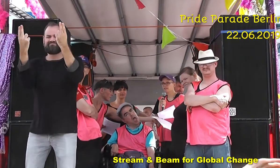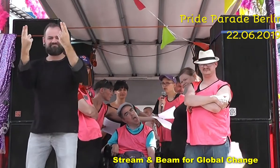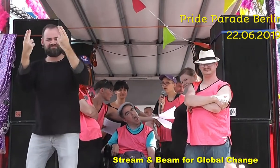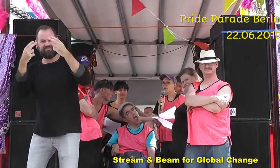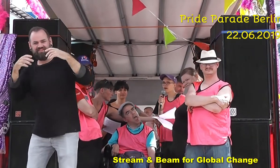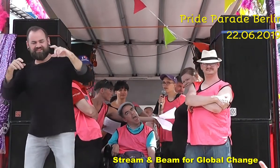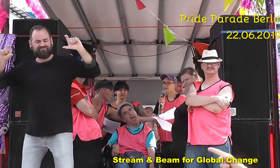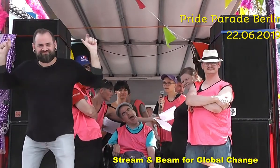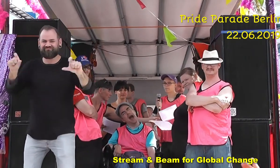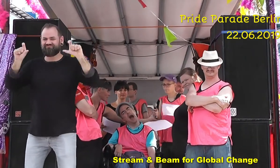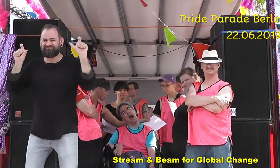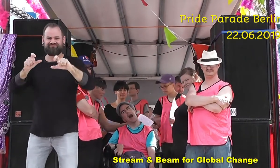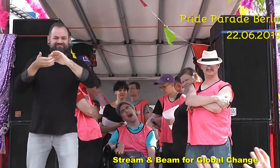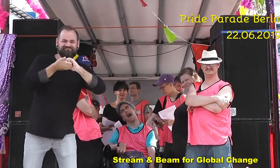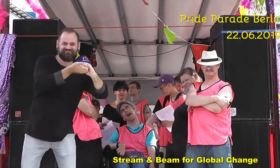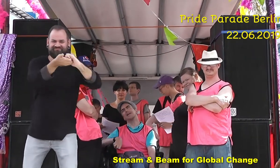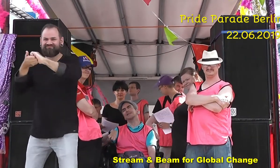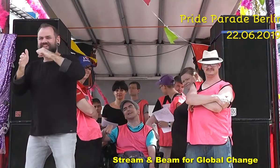verbinden, Normen überwinden.